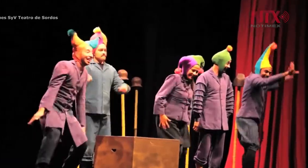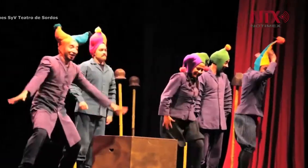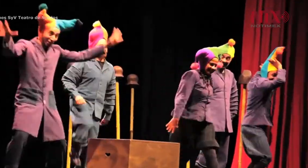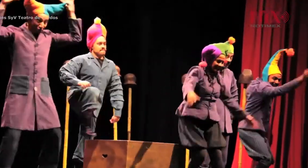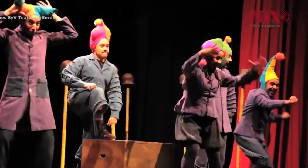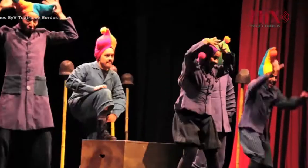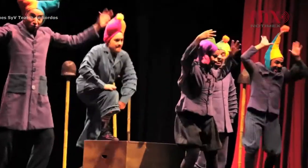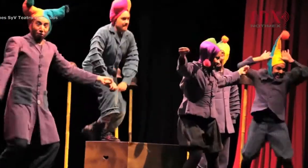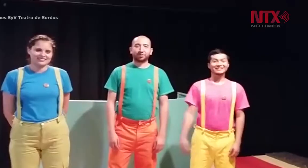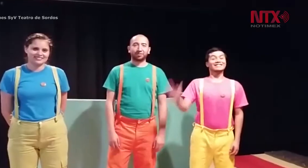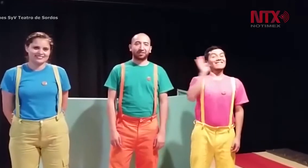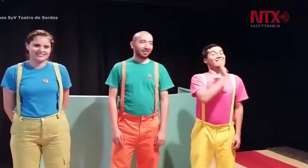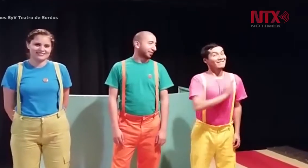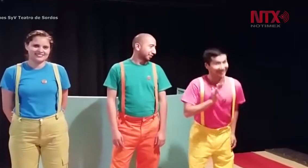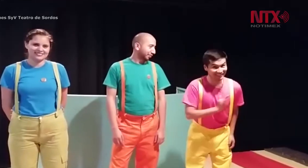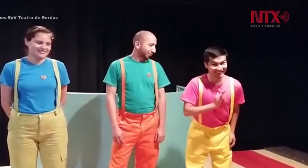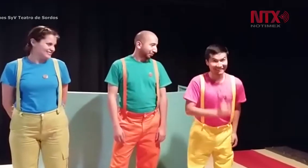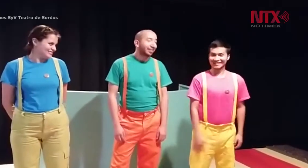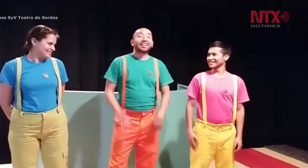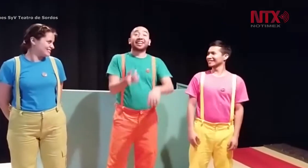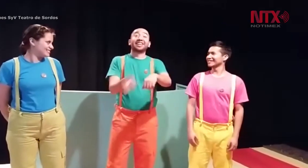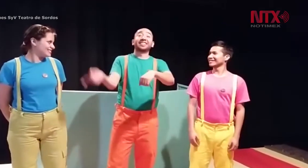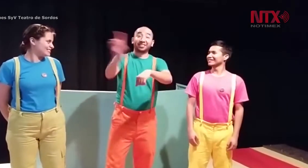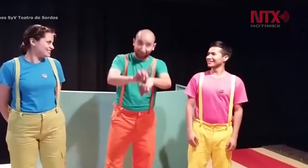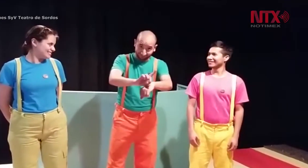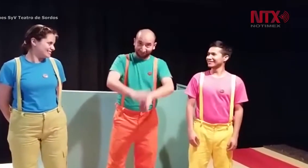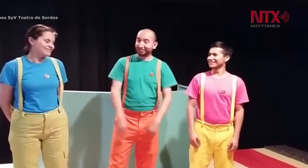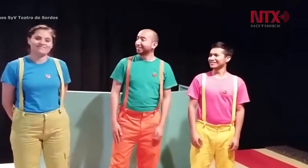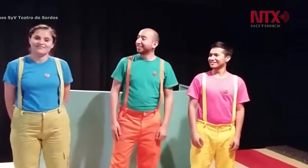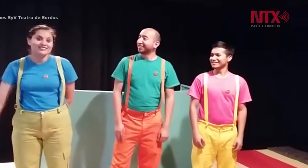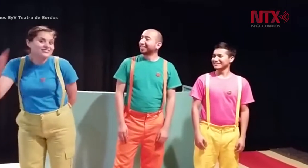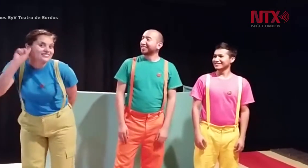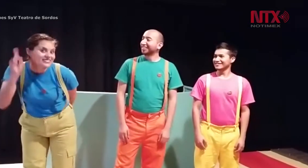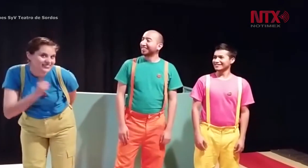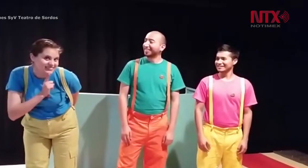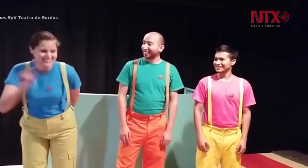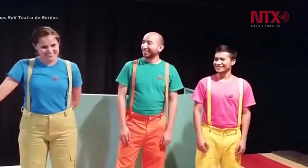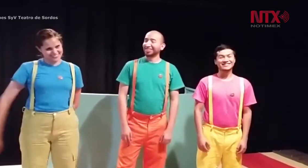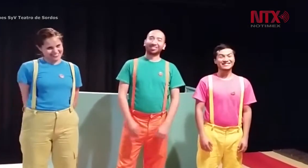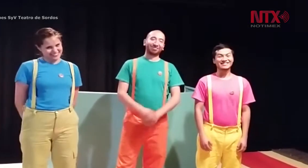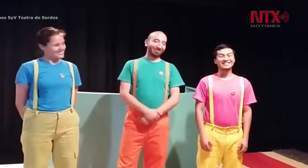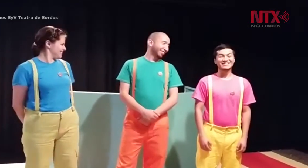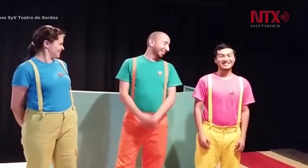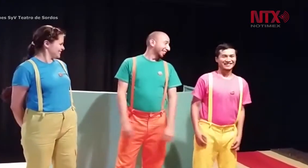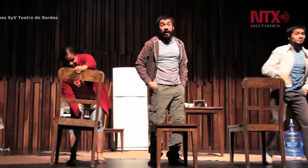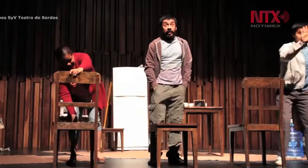señas mexicana. De esta forma, la compañía sigue su curso para sensibilizar a la sociedad hacia las personas con sordera, y en